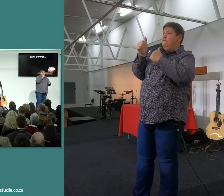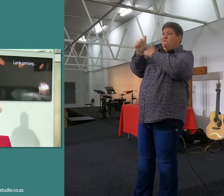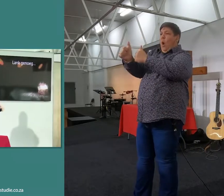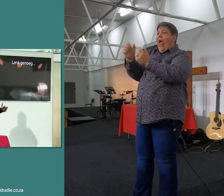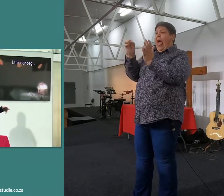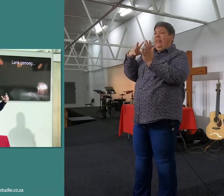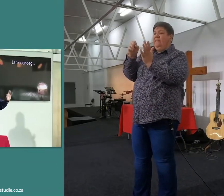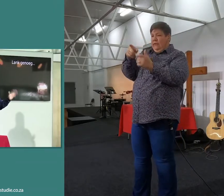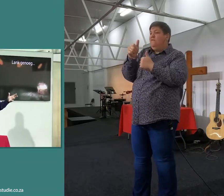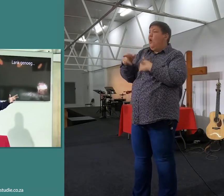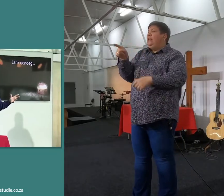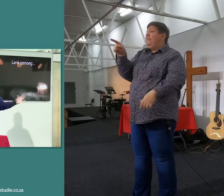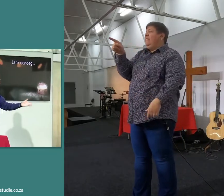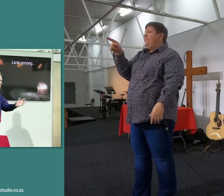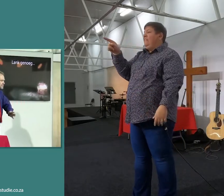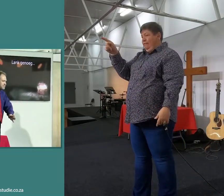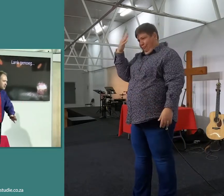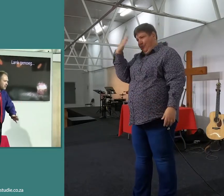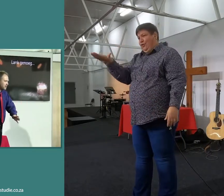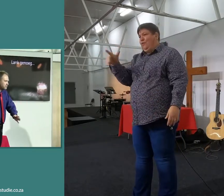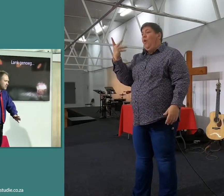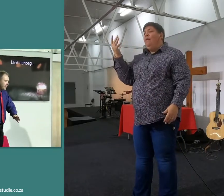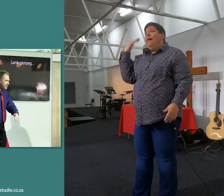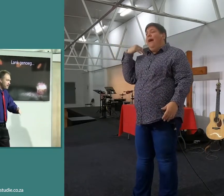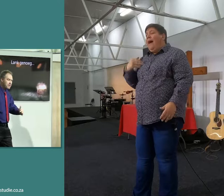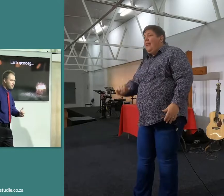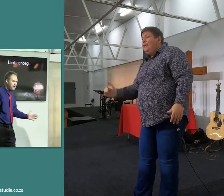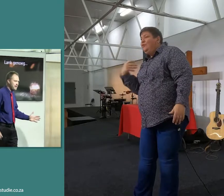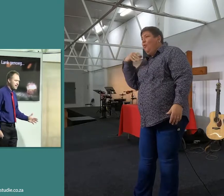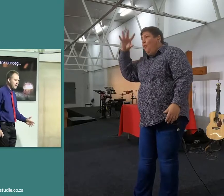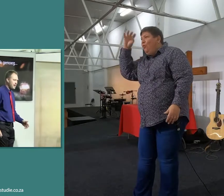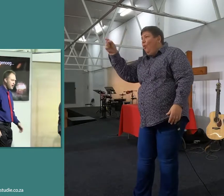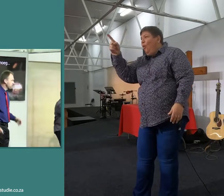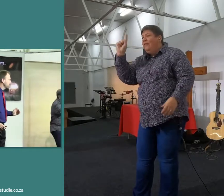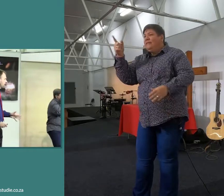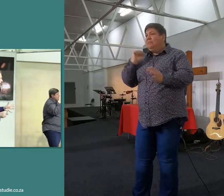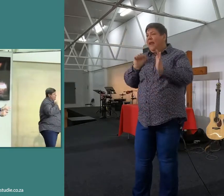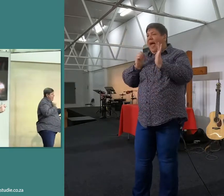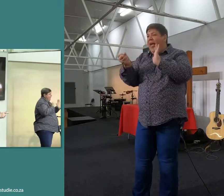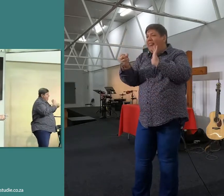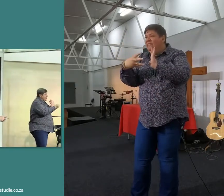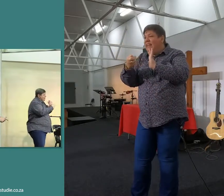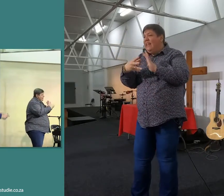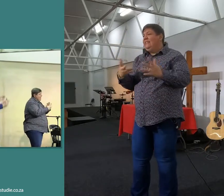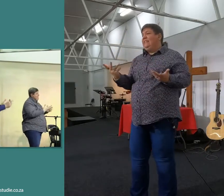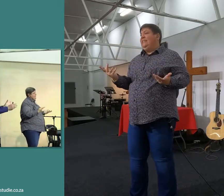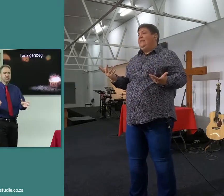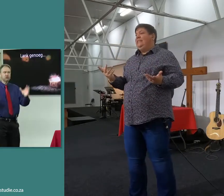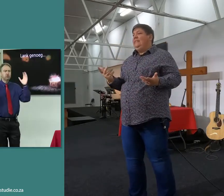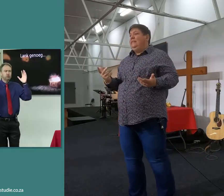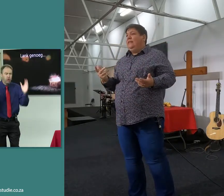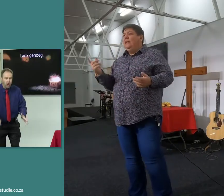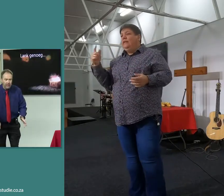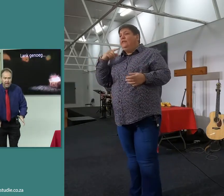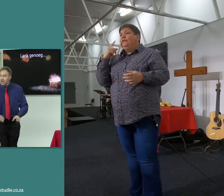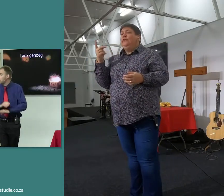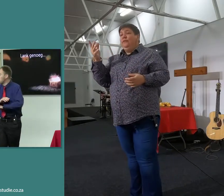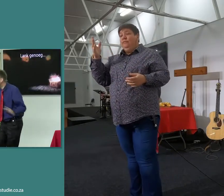jylle kon hierdie goed ondou van jylle kinder daar af, en vir die ene of andere rede, ek bedoel, kan ek jy Engels gebruik, hierdie is totale useless